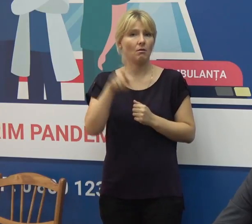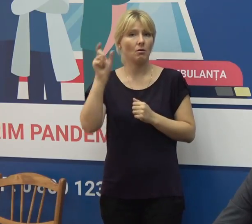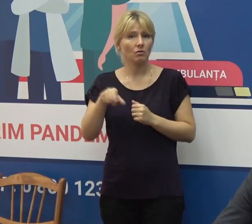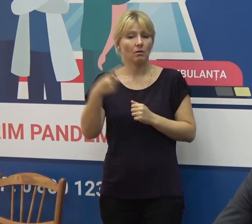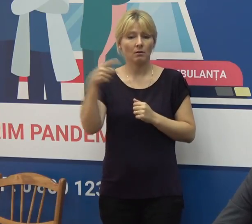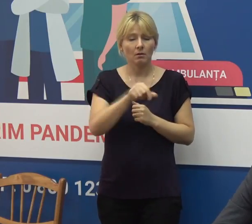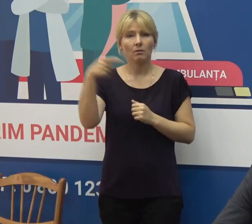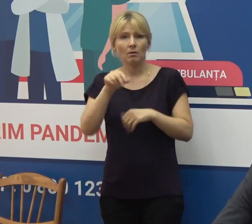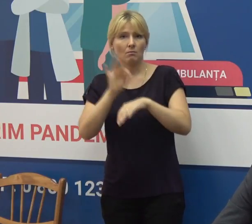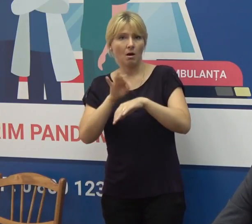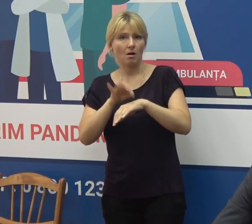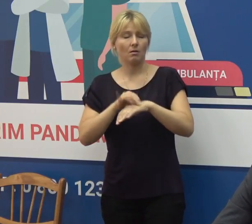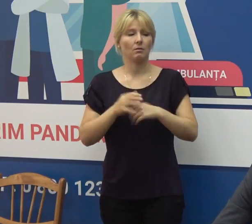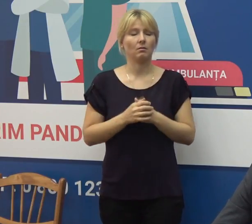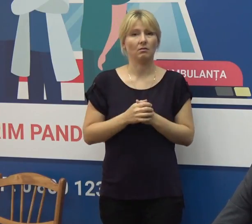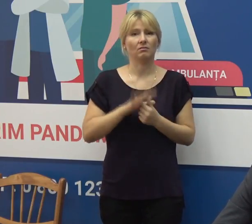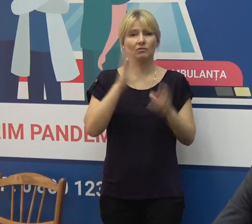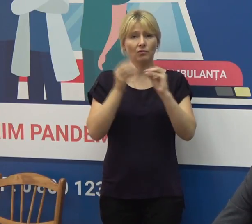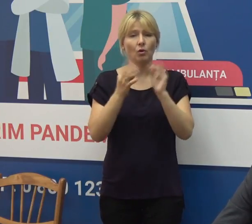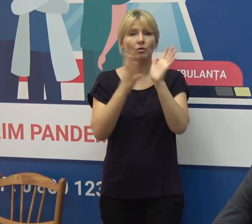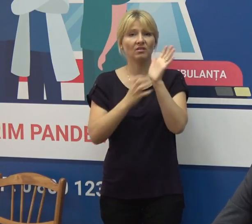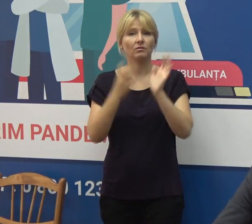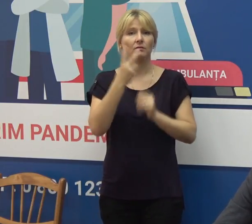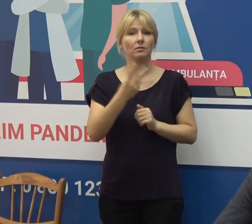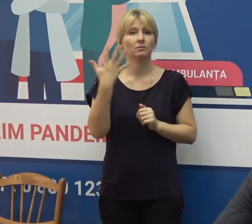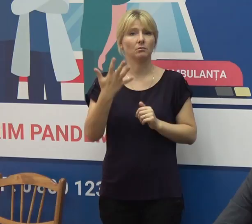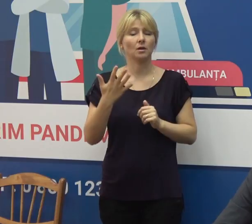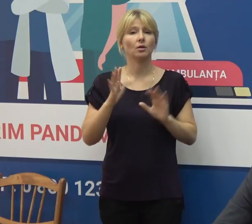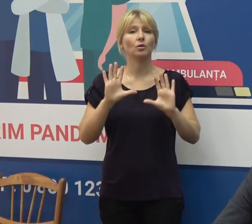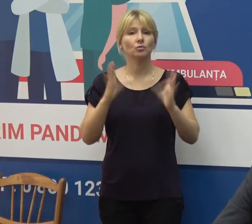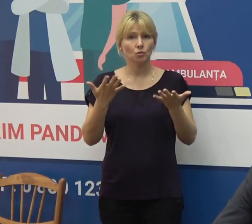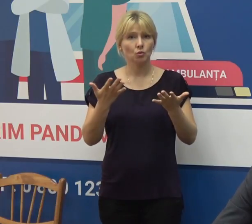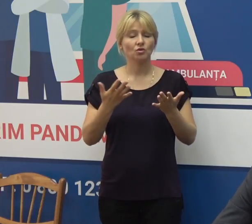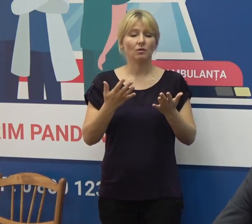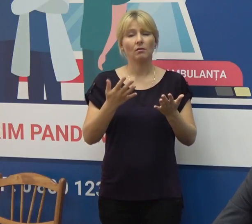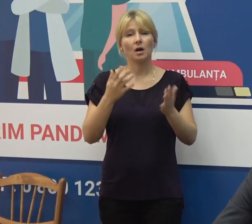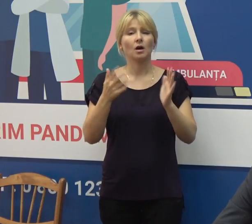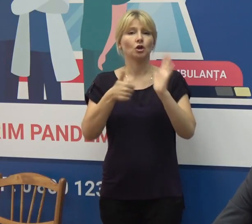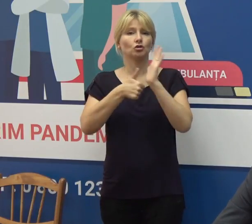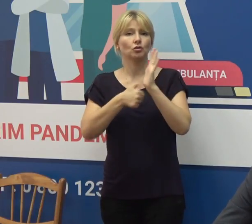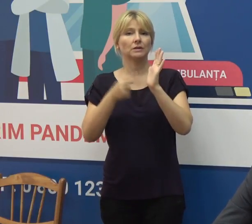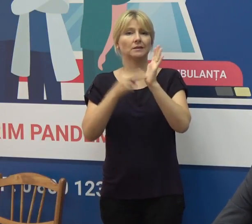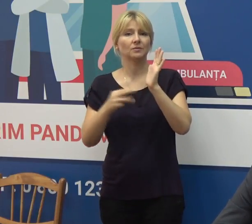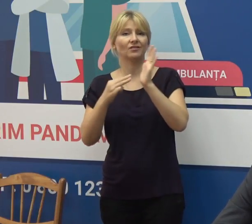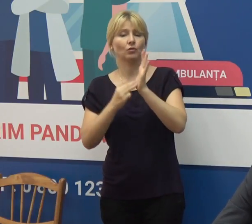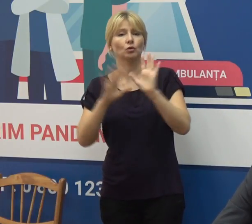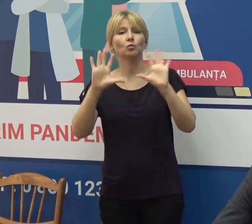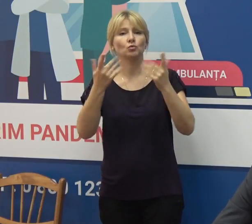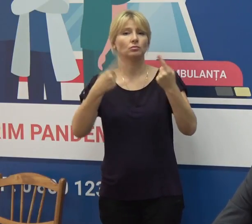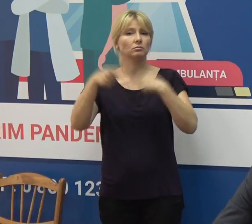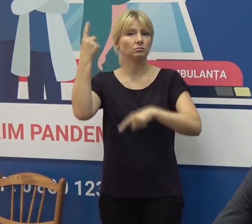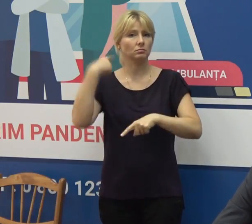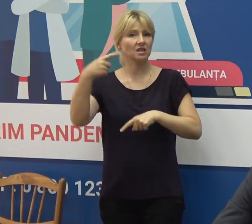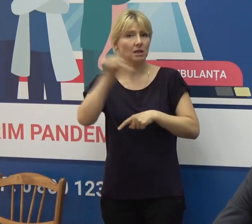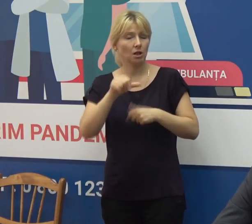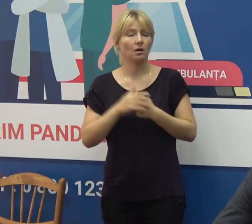săptămână. Mai exact 925 de cazuri noi față de 678 cazuri, dintre care